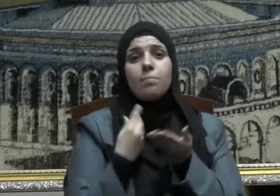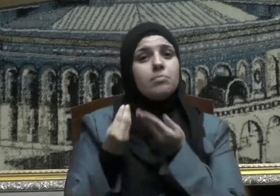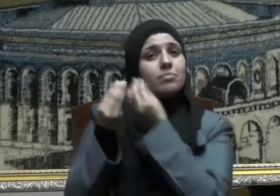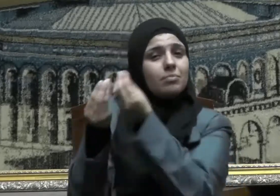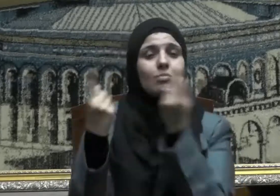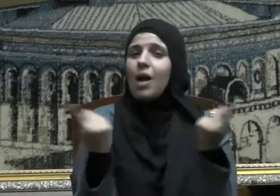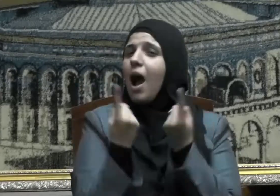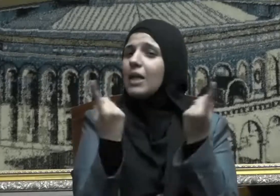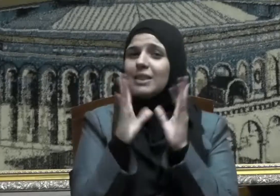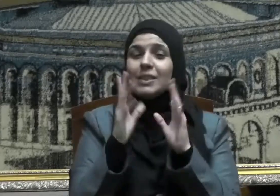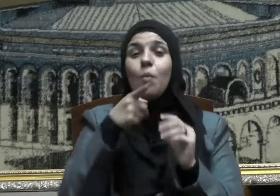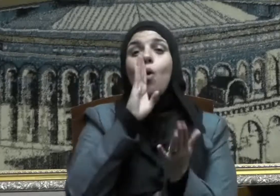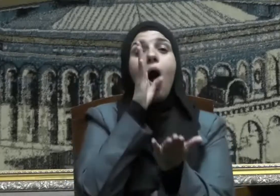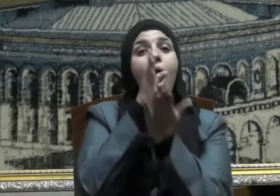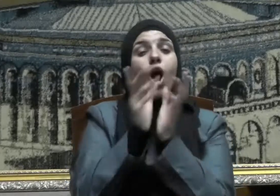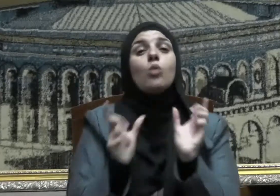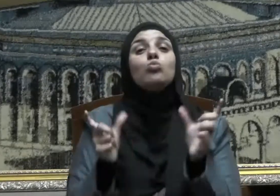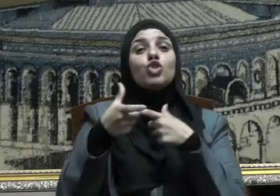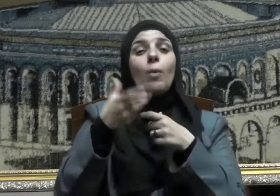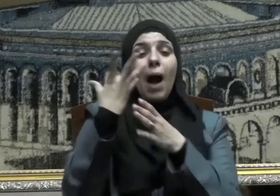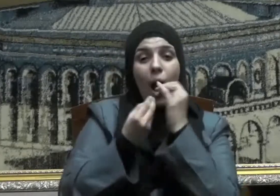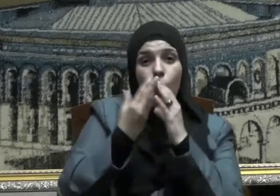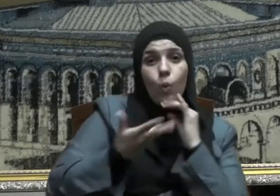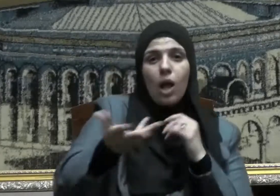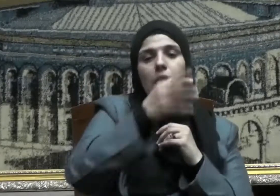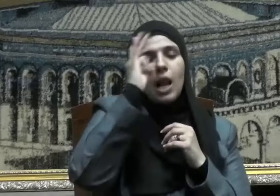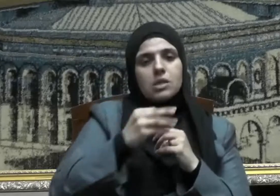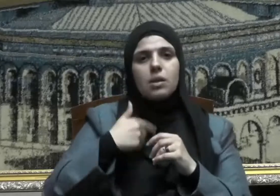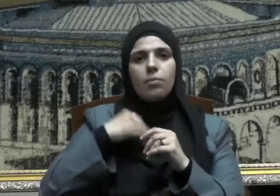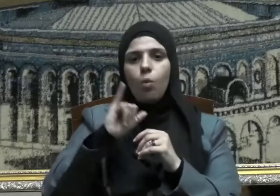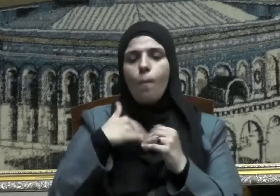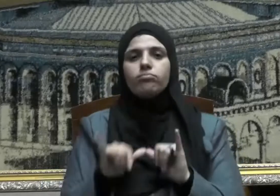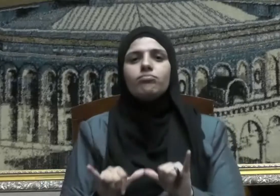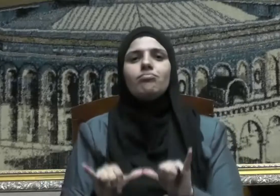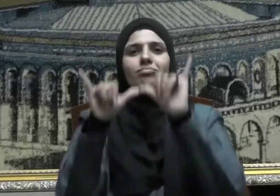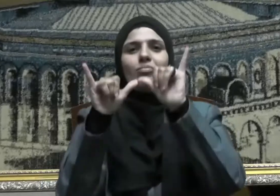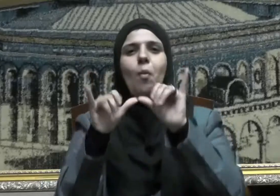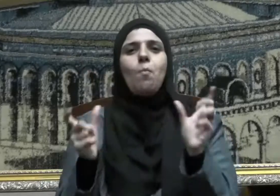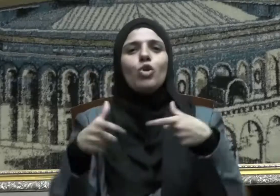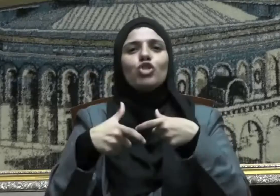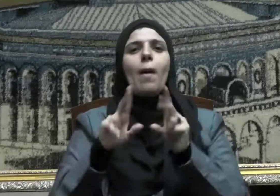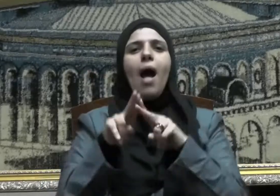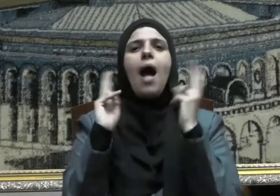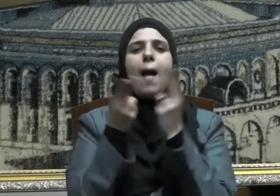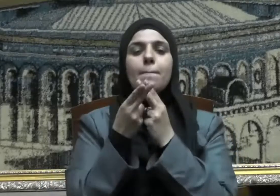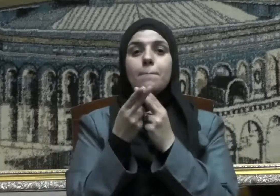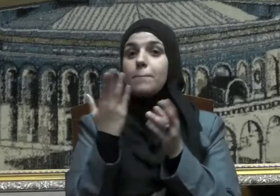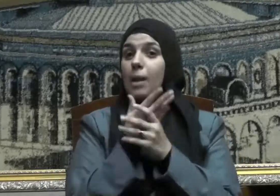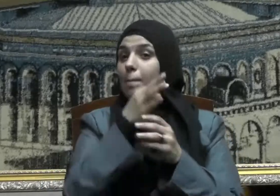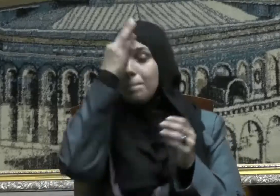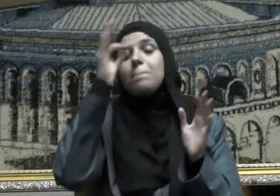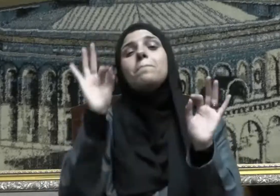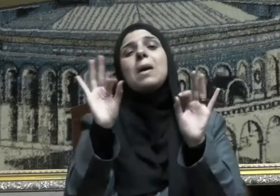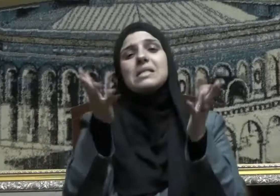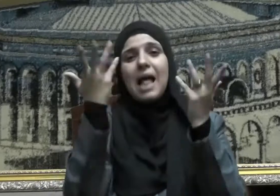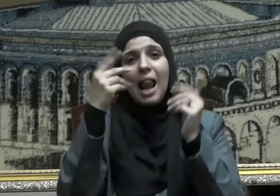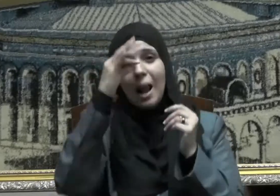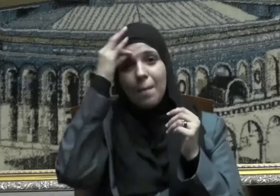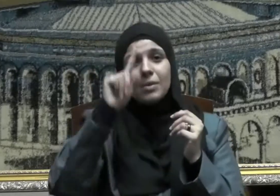يصلحه ومن حق المجتمع على أبنائه أن يراعوا مصالحه العامة ولو أخذنا مثالا